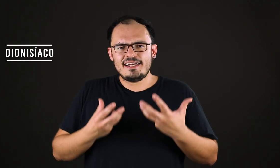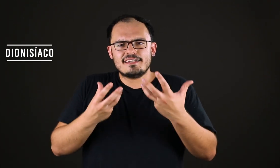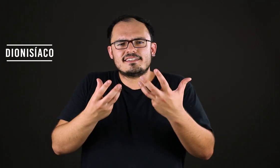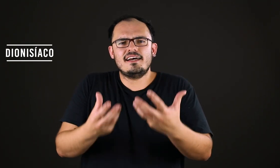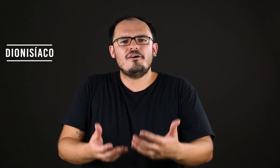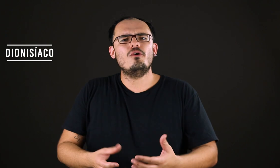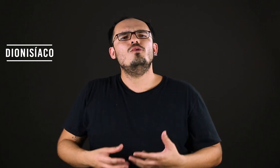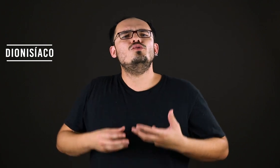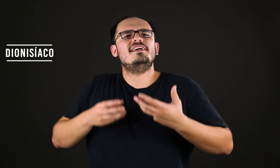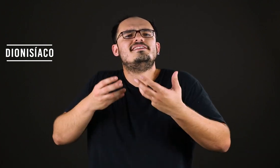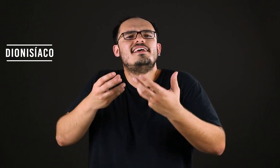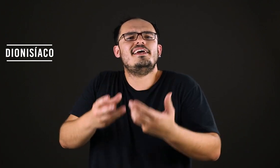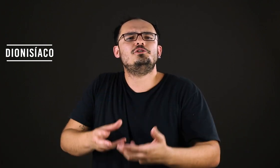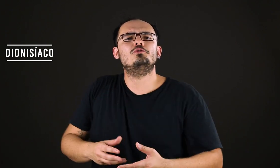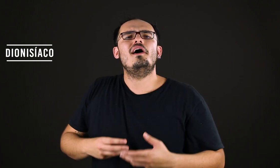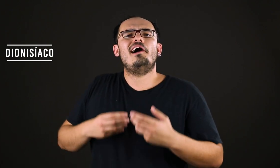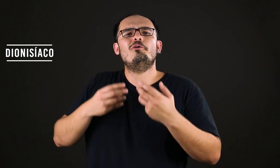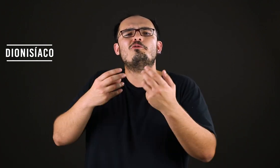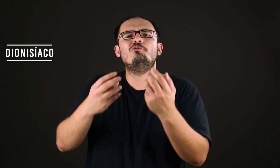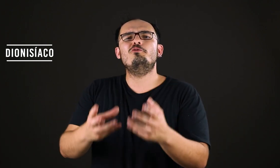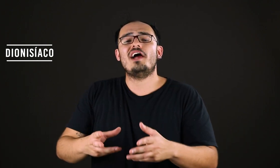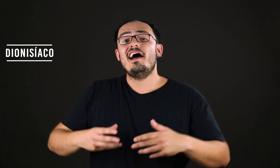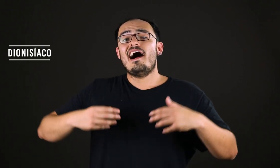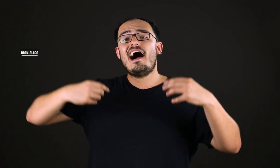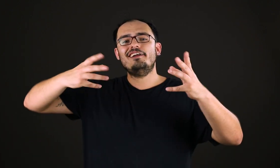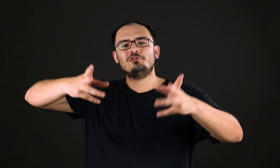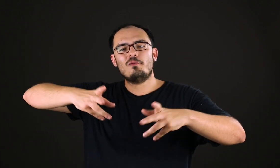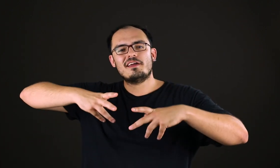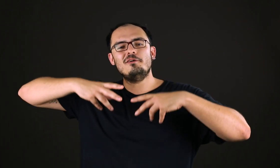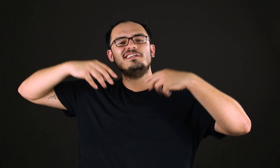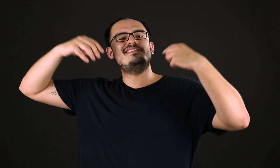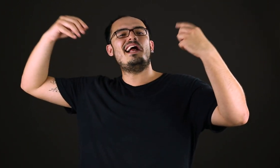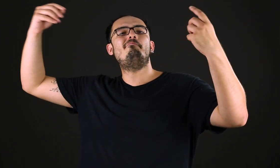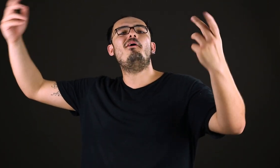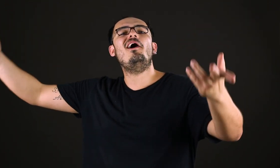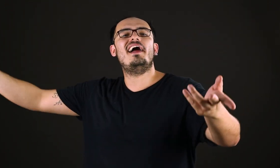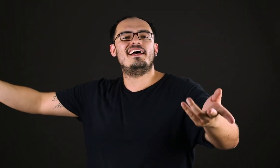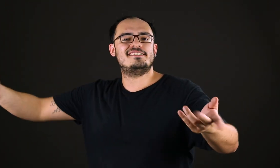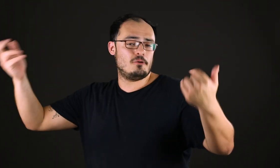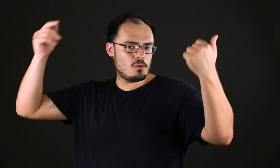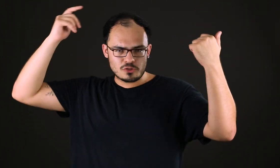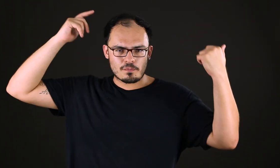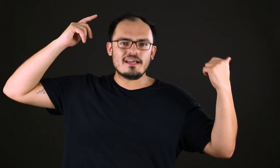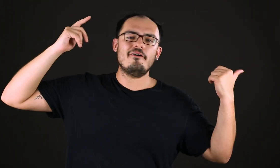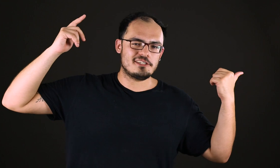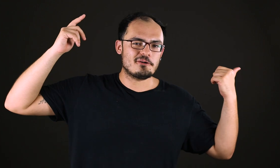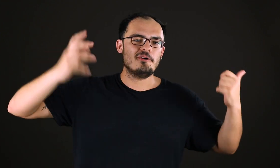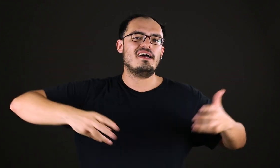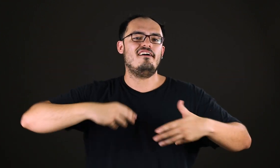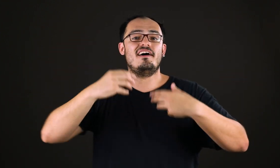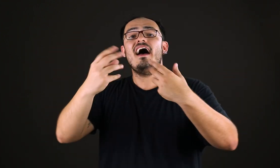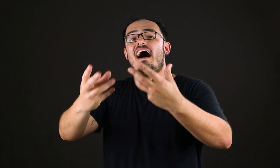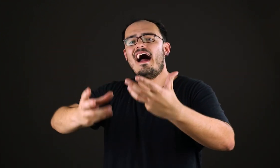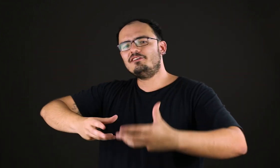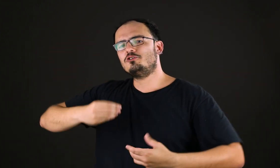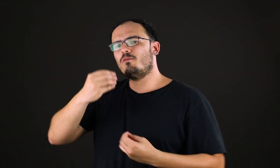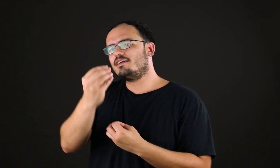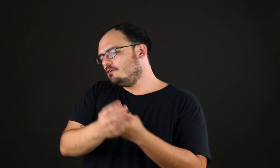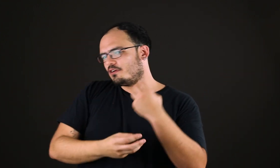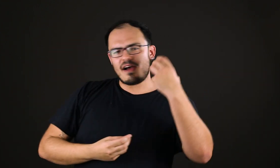criação, o desejo, a loucura, a arte como aquilo que extrapola a razão, como Schopenhauer já colocava, a arte como aquilo que